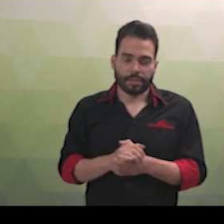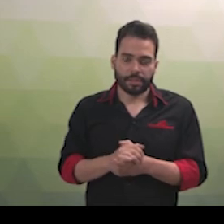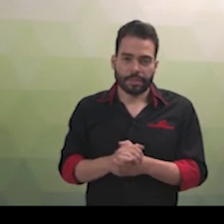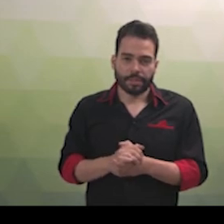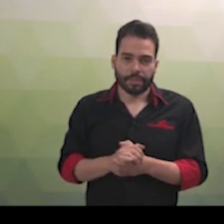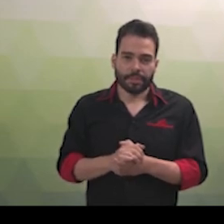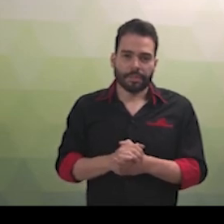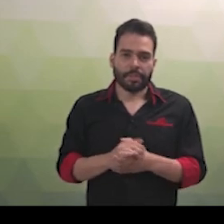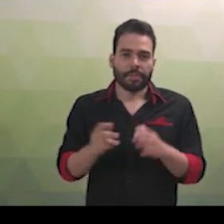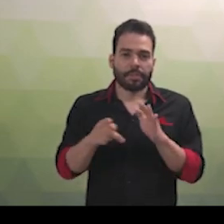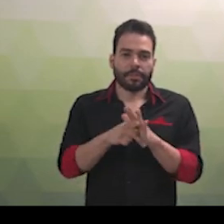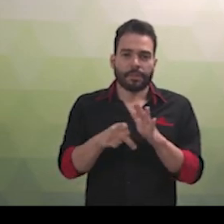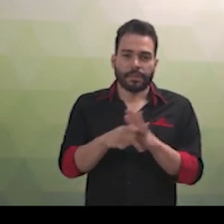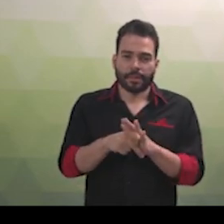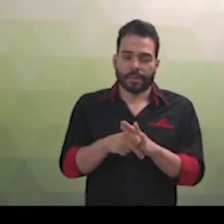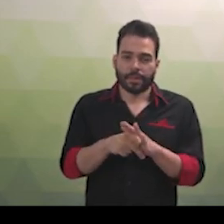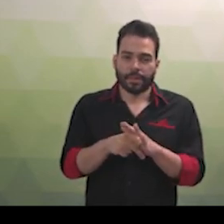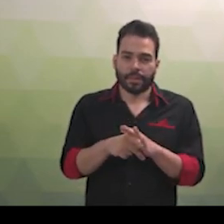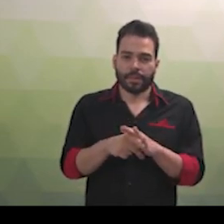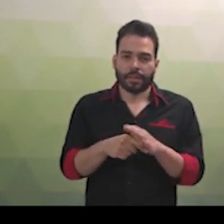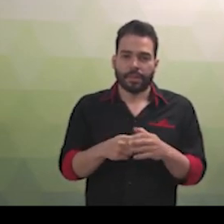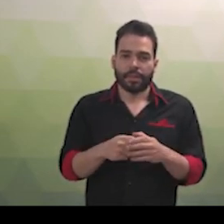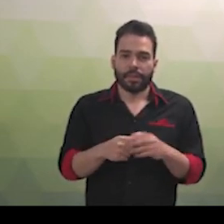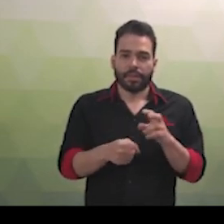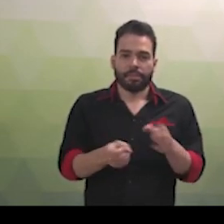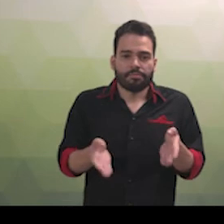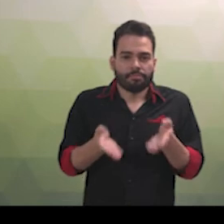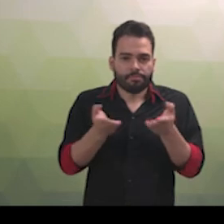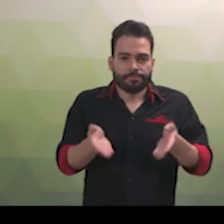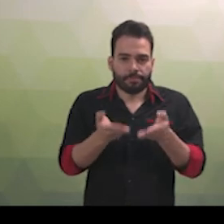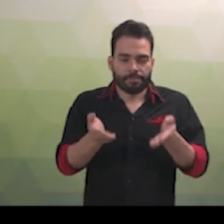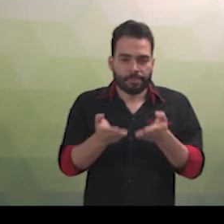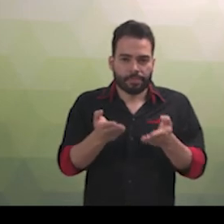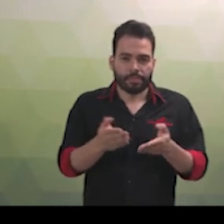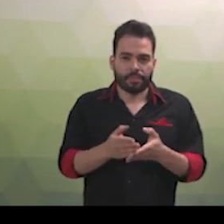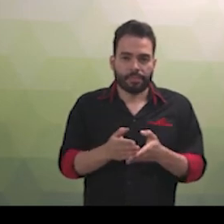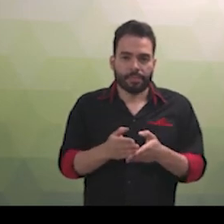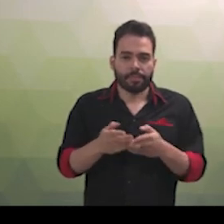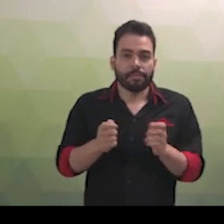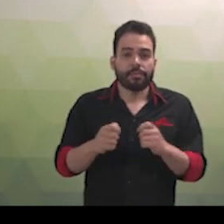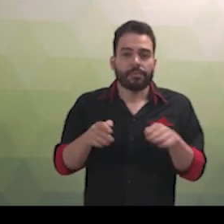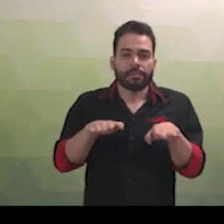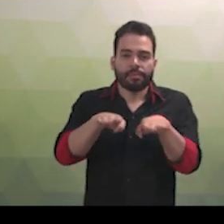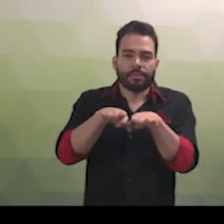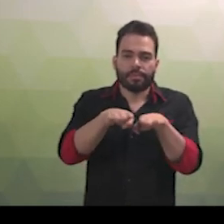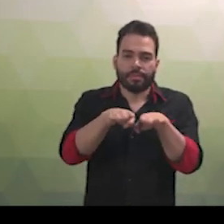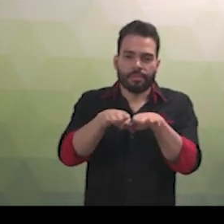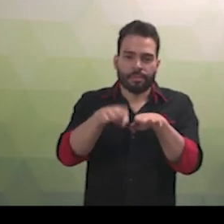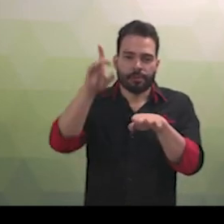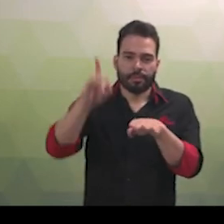Deficiência, destinada a assegurar e a promover, em condições de igualdade, o exercício dos direitos